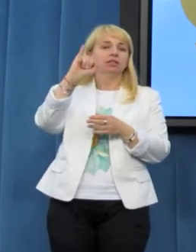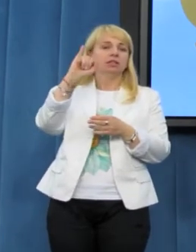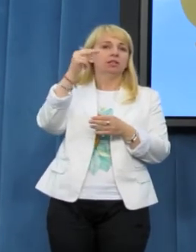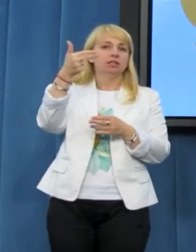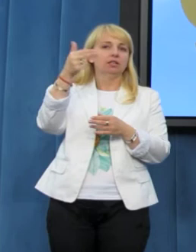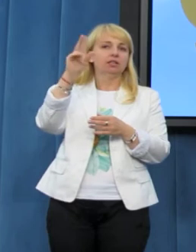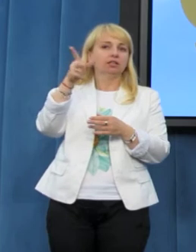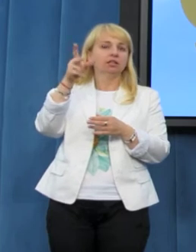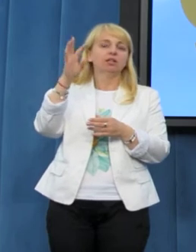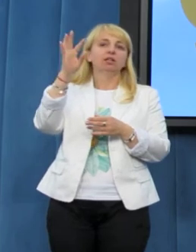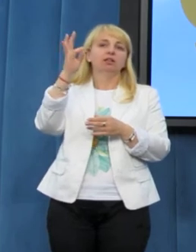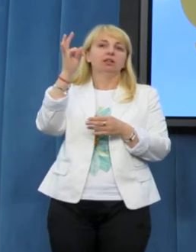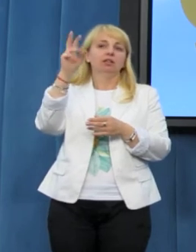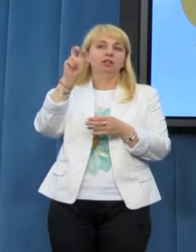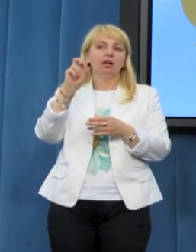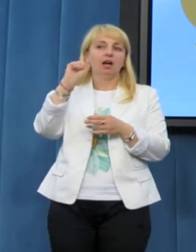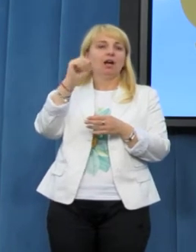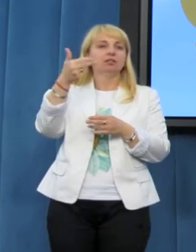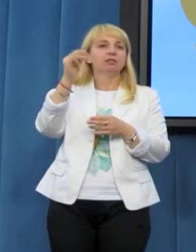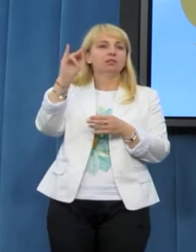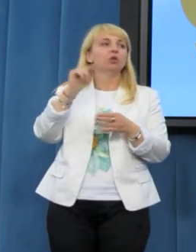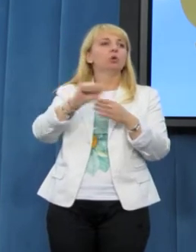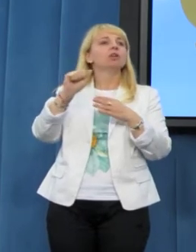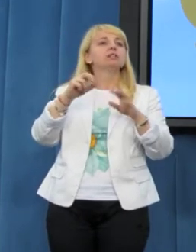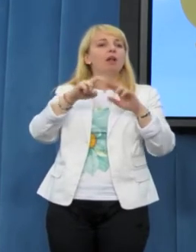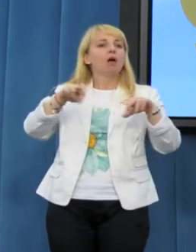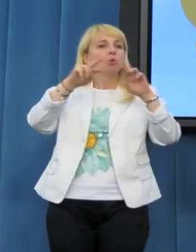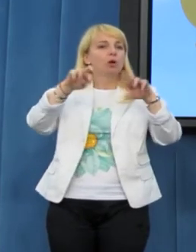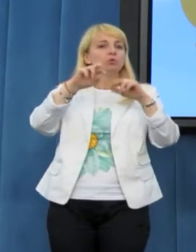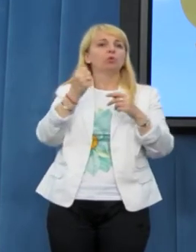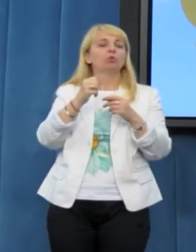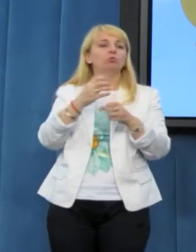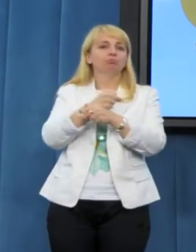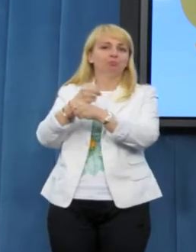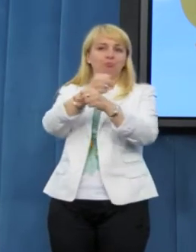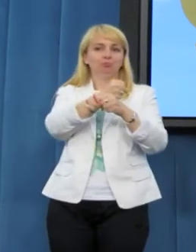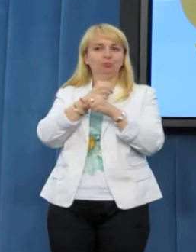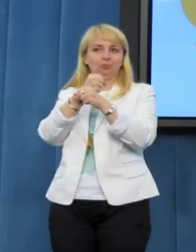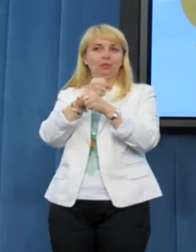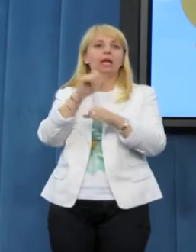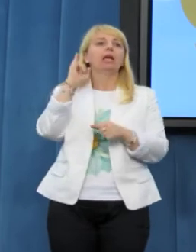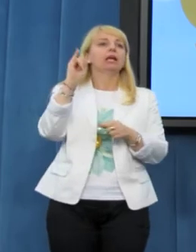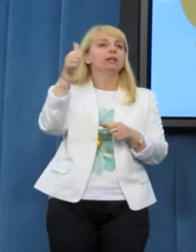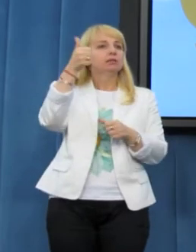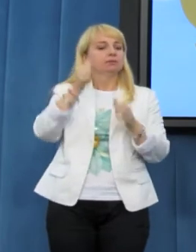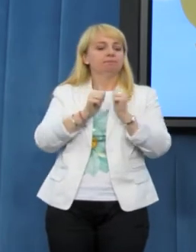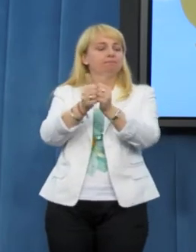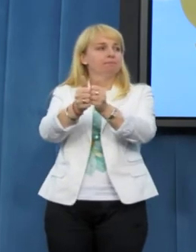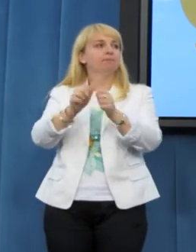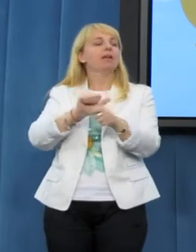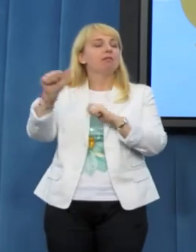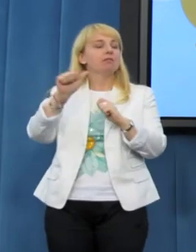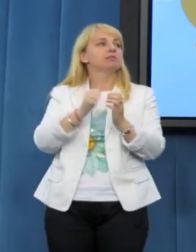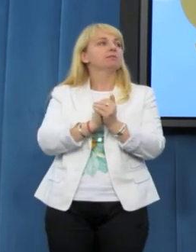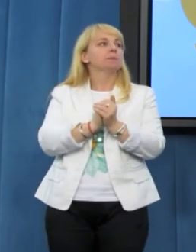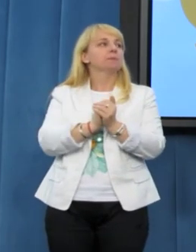think tank nazywa się Laboratorium Więziń. I jednym z zadań tego think tanku